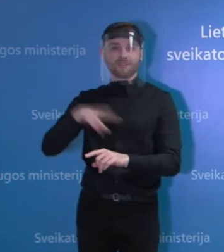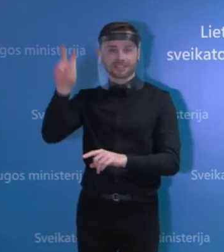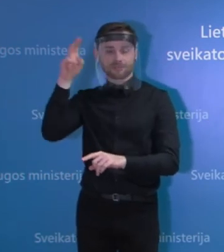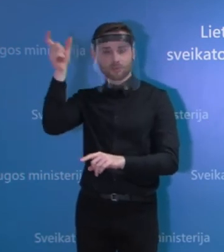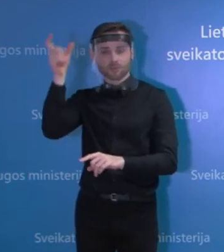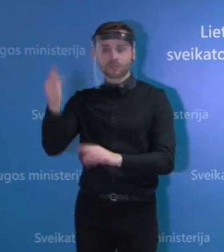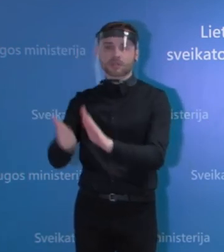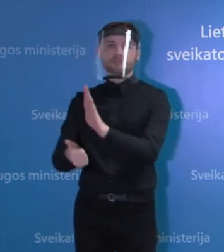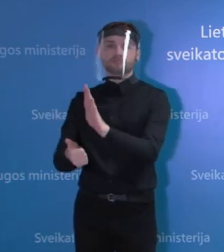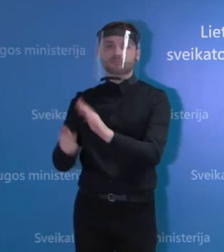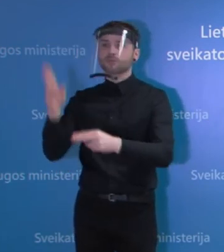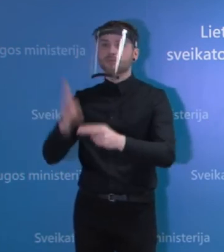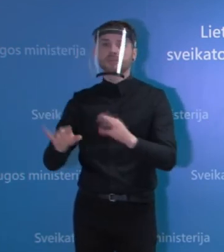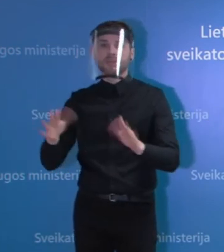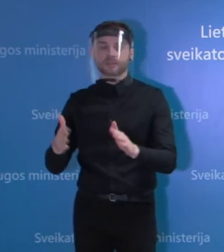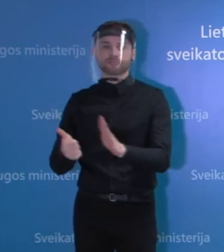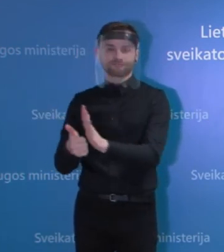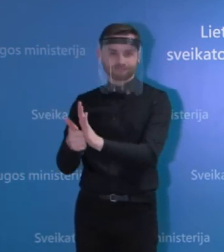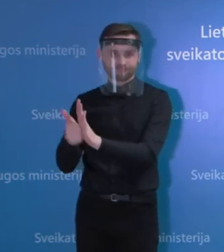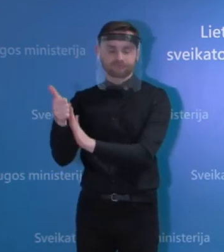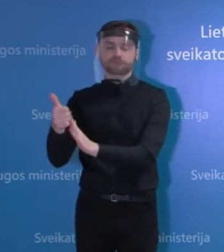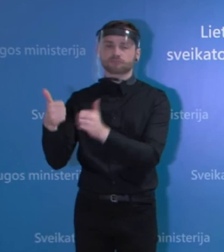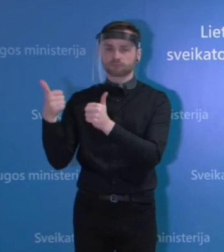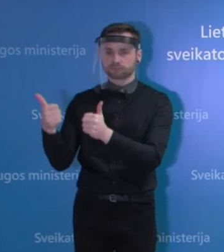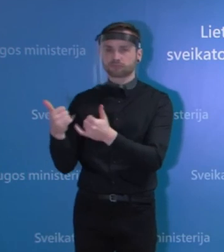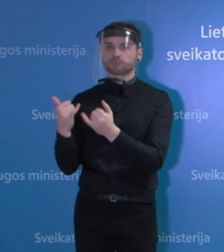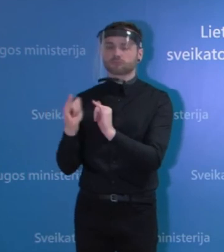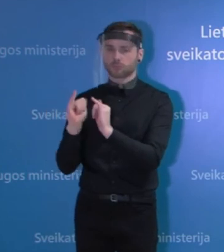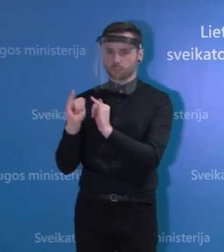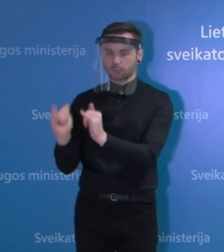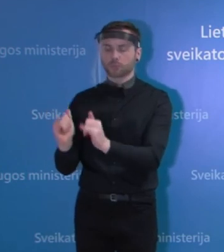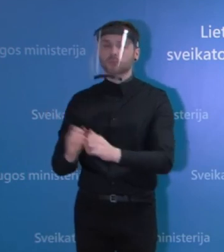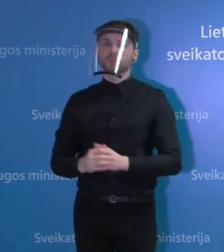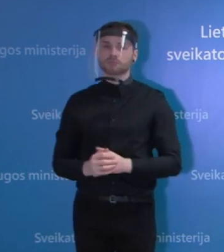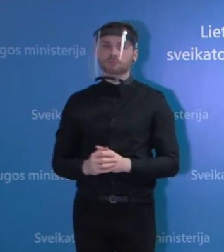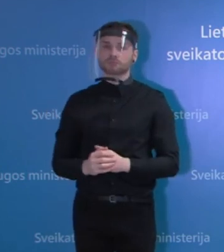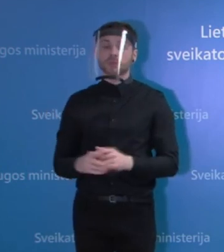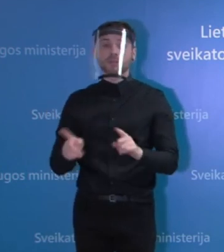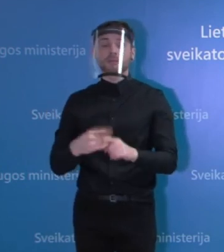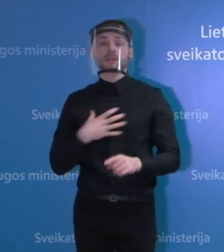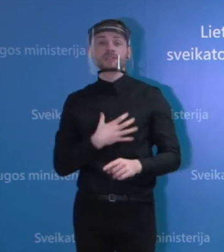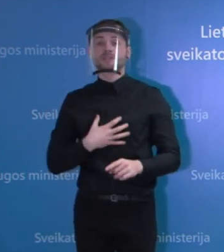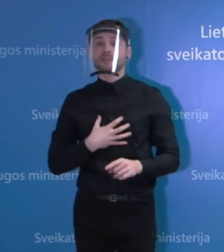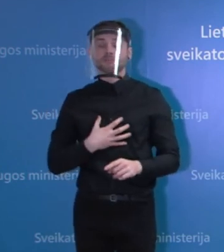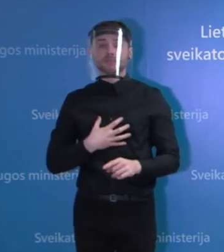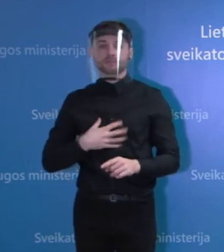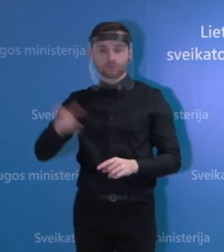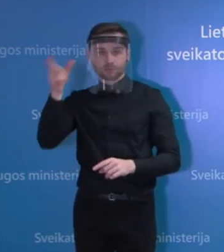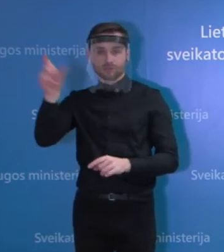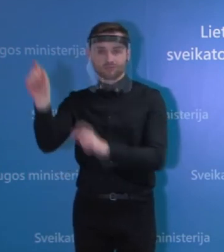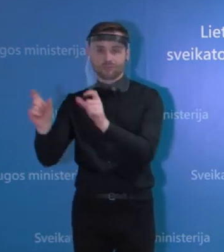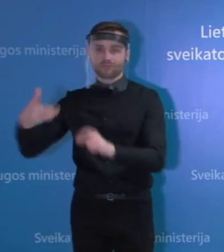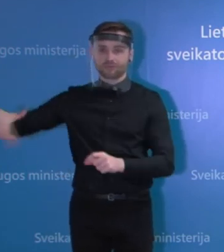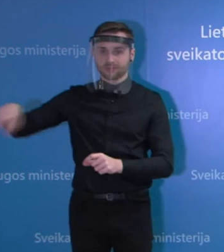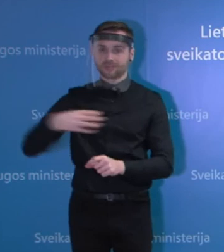na, priima sprendimus tokioj sudėtingoj situacijoj. Pirmiausia, saugoti savo piliečių sveikatą, tai